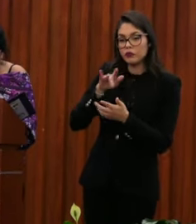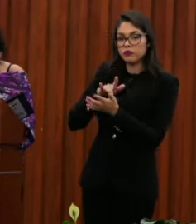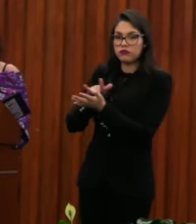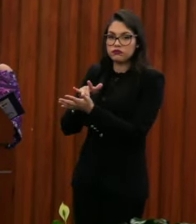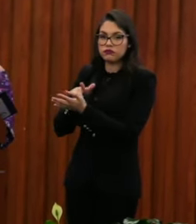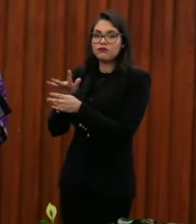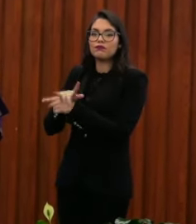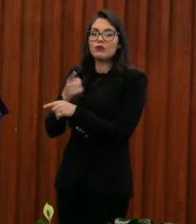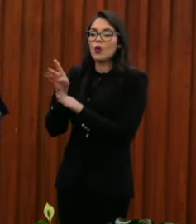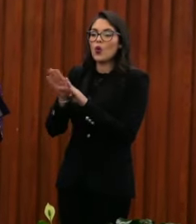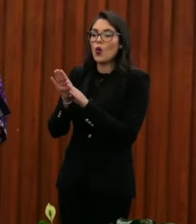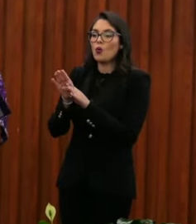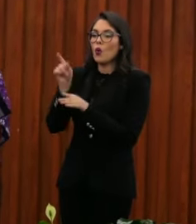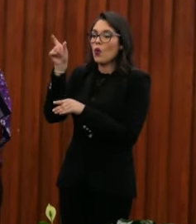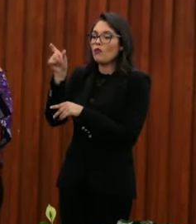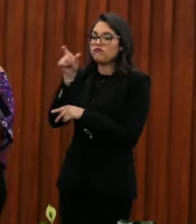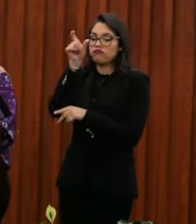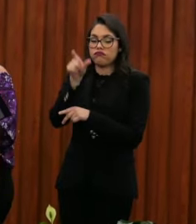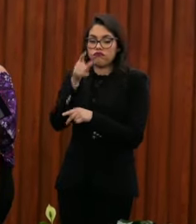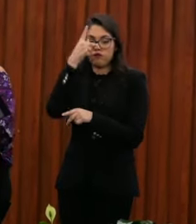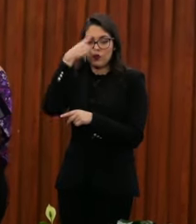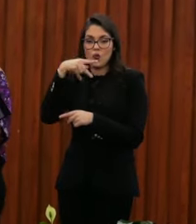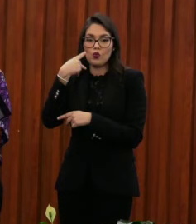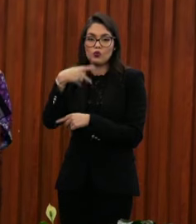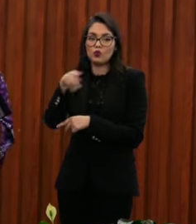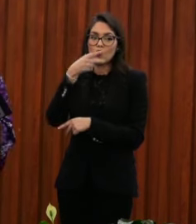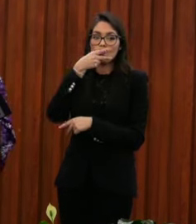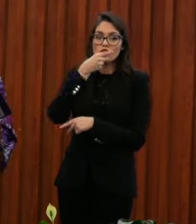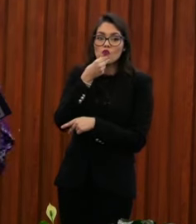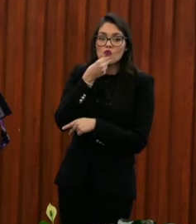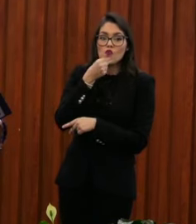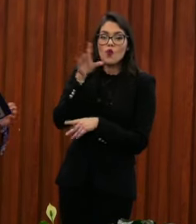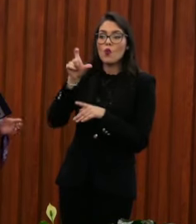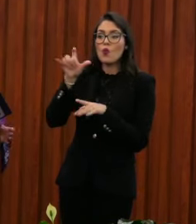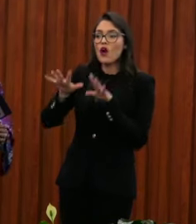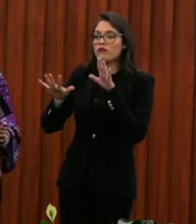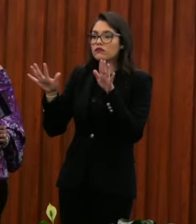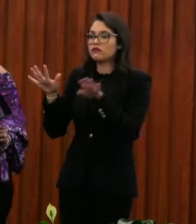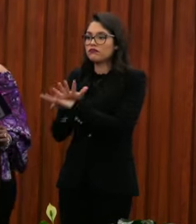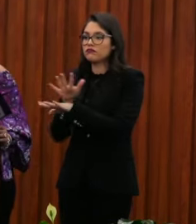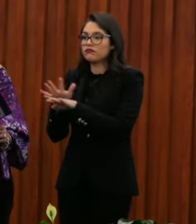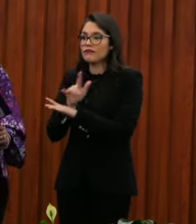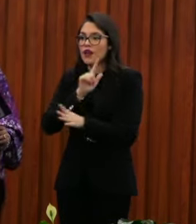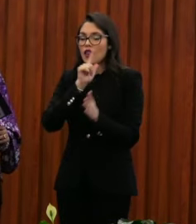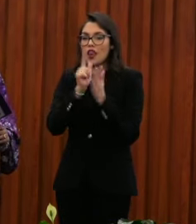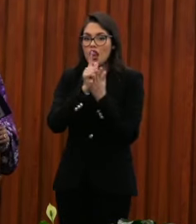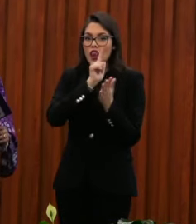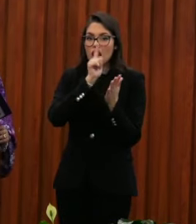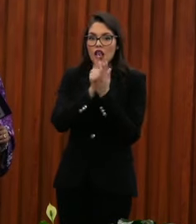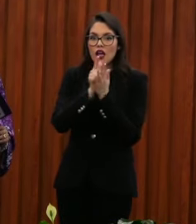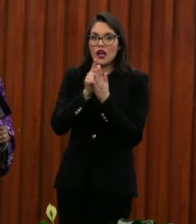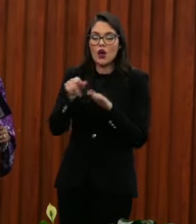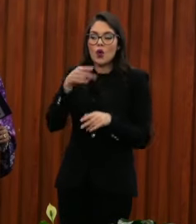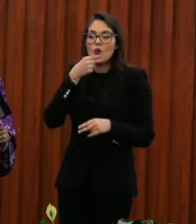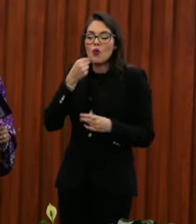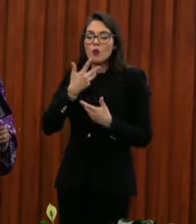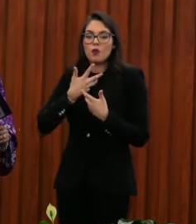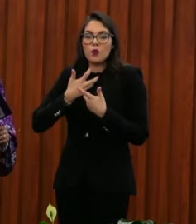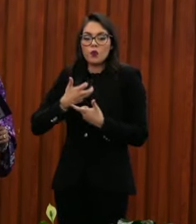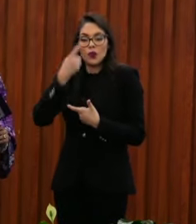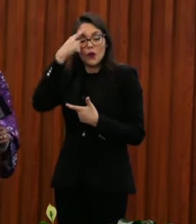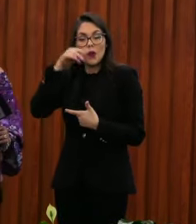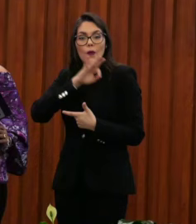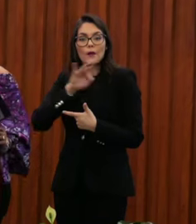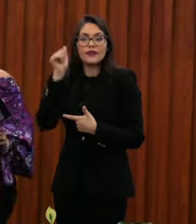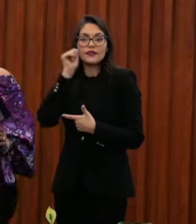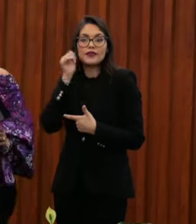en el prejuicio y les asusta un cambio radical en las leyes y una completa modificación de las